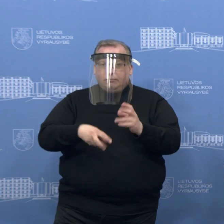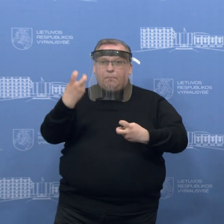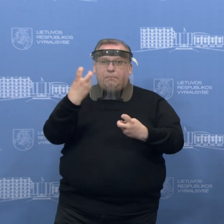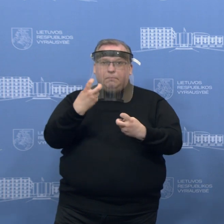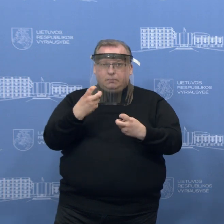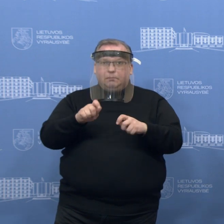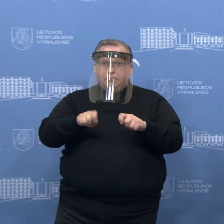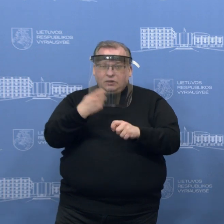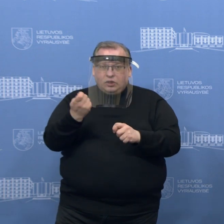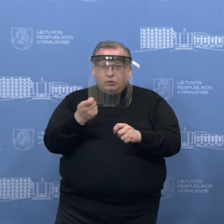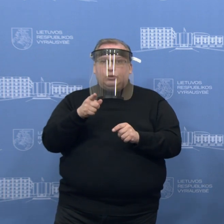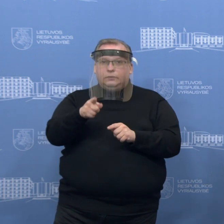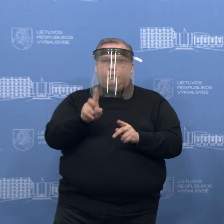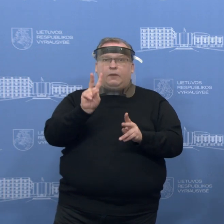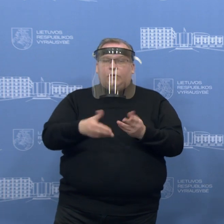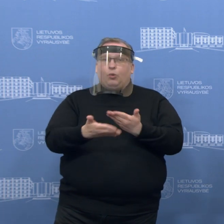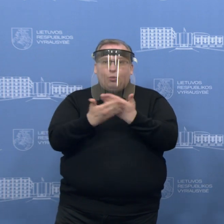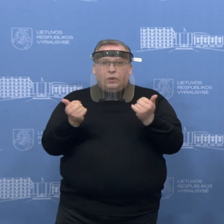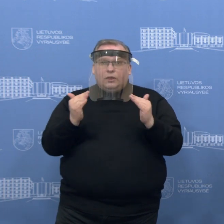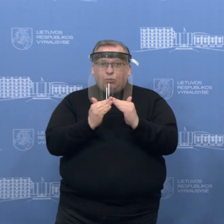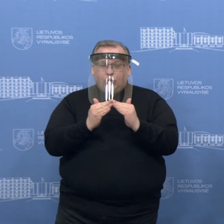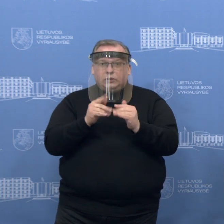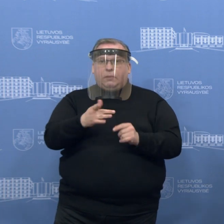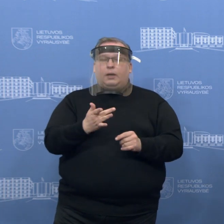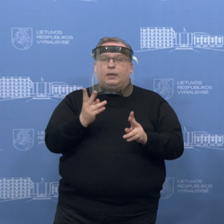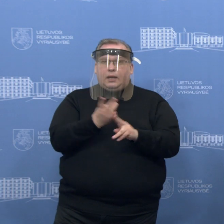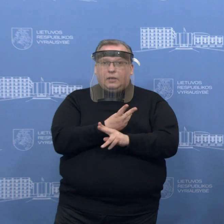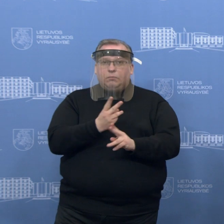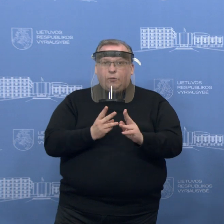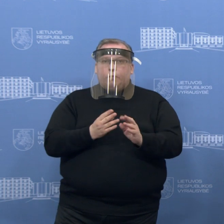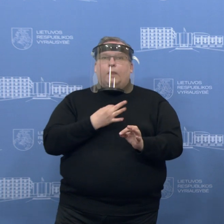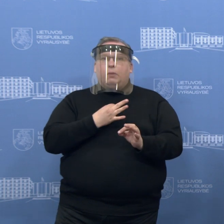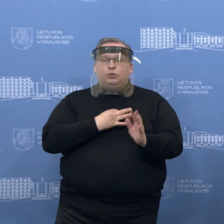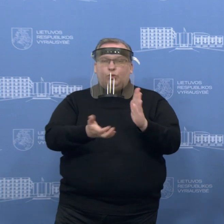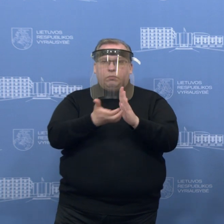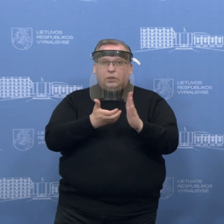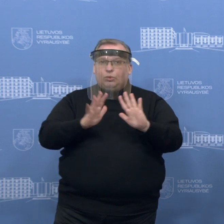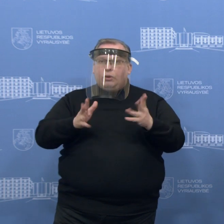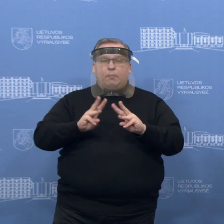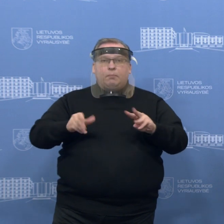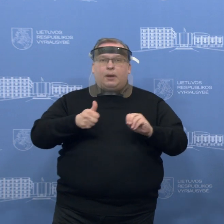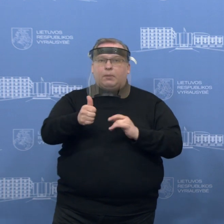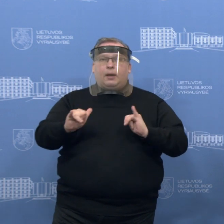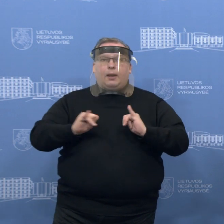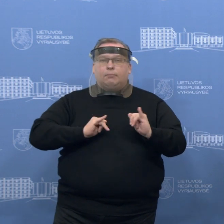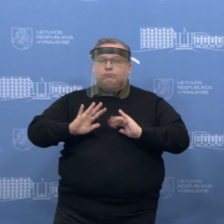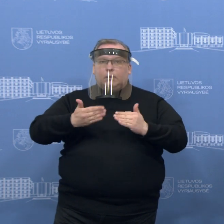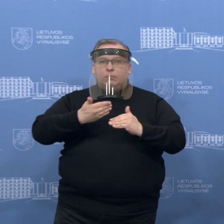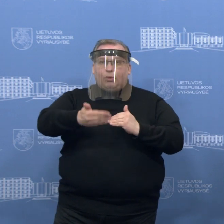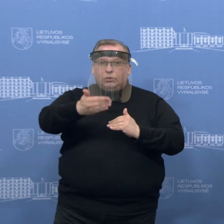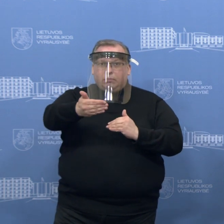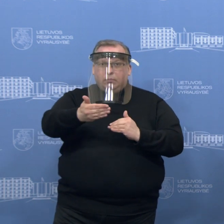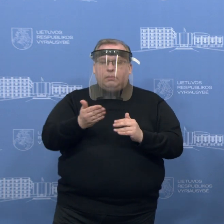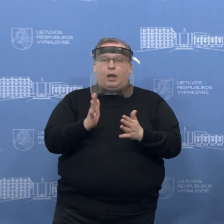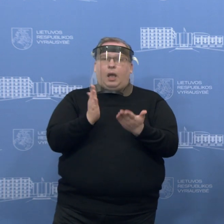Opozicija nesiregistravo balsąjimui, kad įstatymo priemėmų reikalingo forumų nebuvo. Taigi, Primėra, kaip elgstės toliau ateityje? Ar